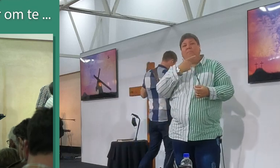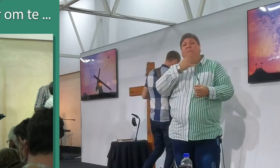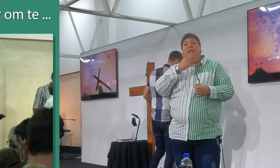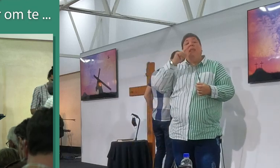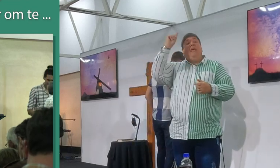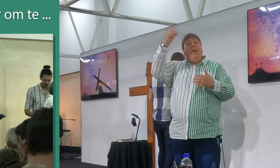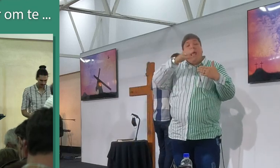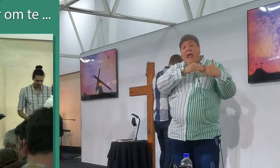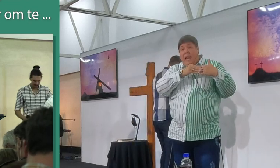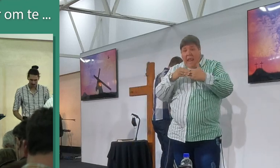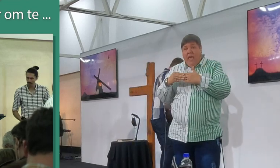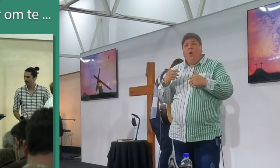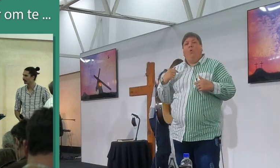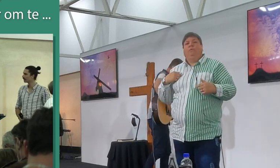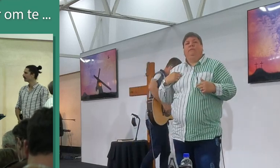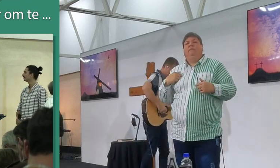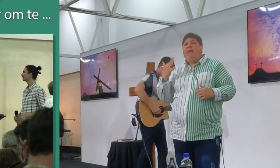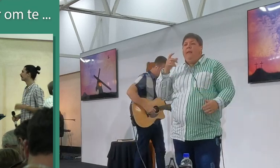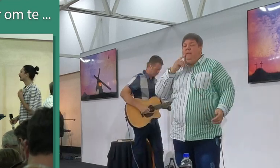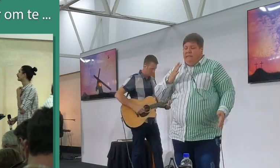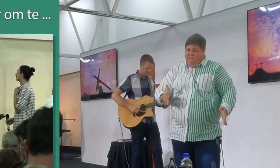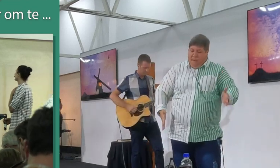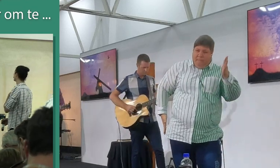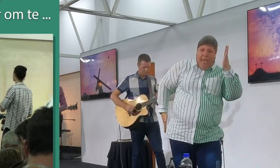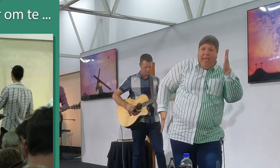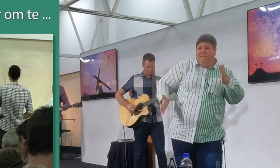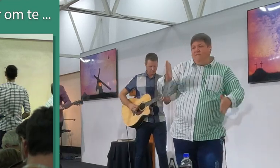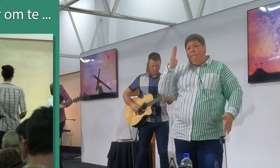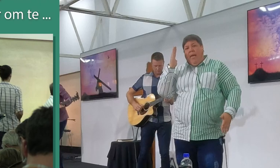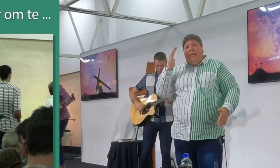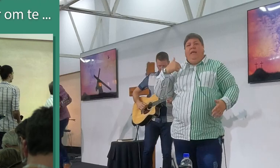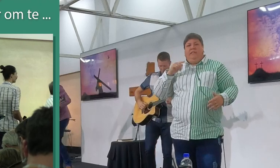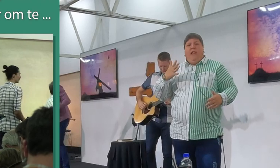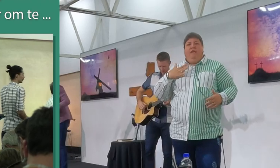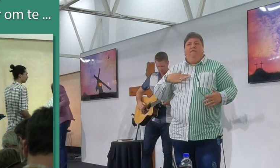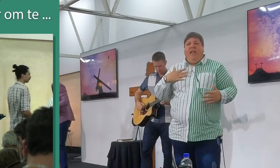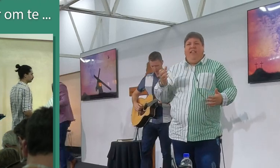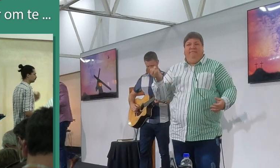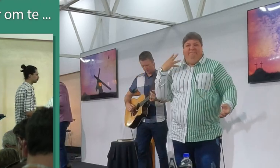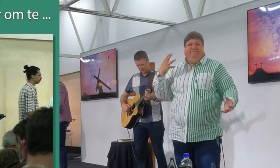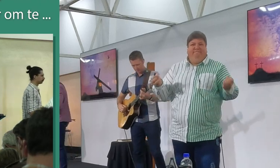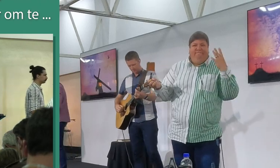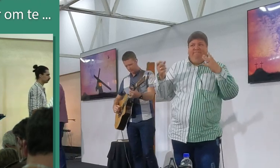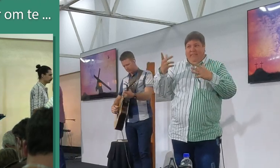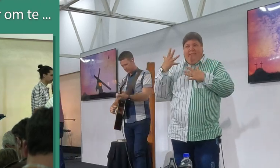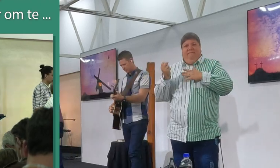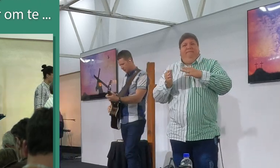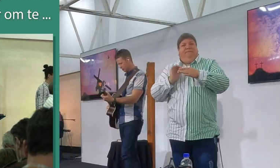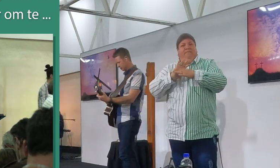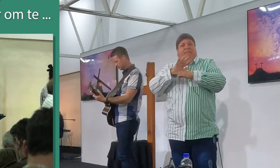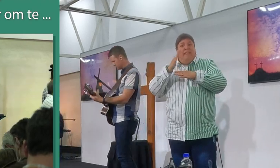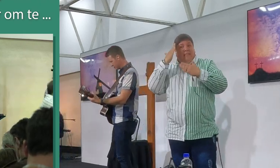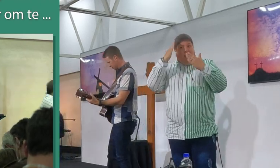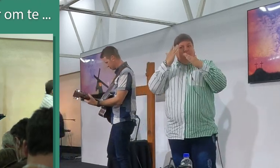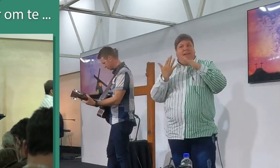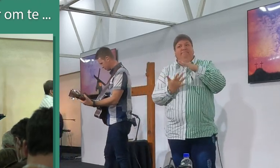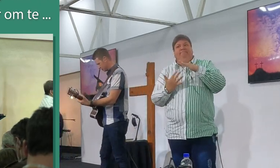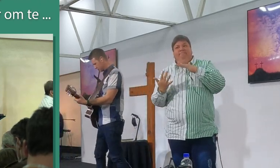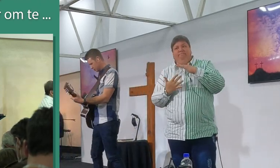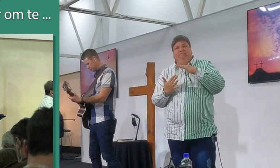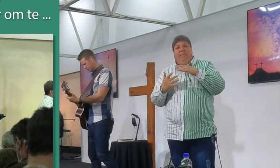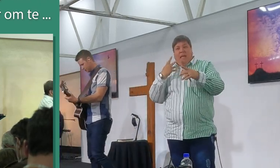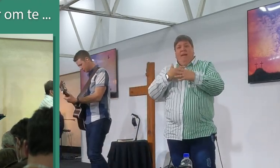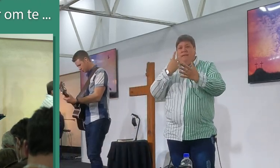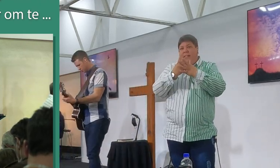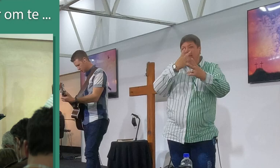kom lak oorloop, dat wanneer mense vir by ons stap, dat hulle sploesplas, sploesplas, en ons dankbaarheid sal voorbyloop, en dat